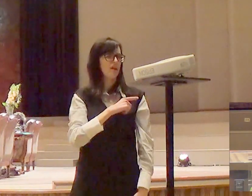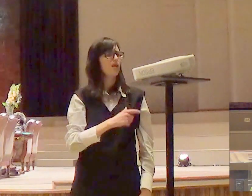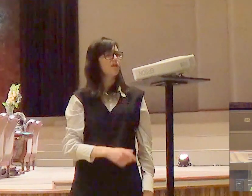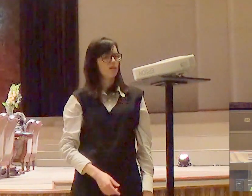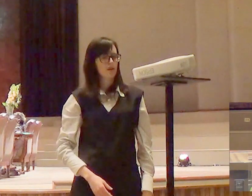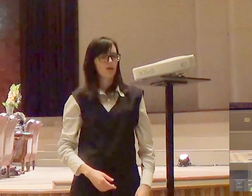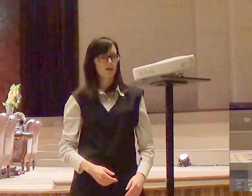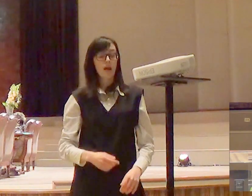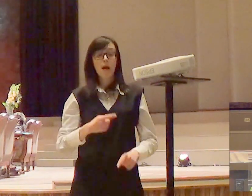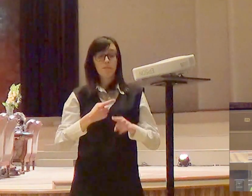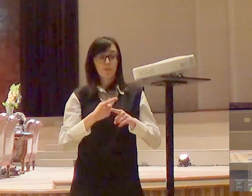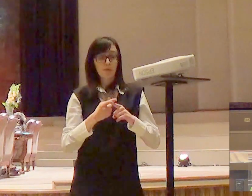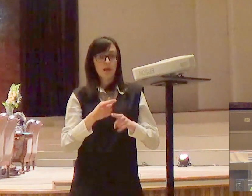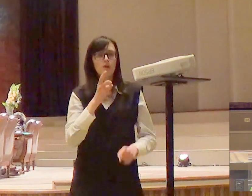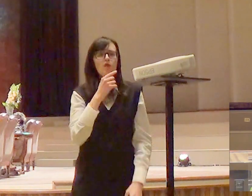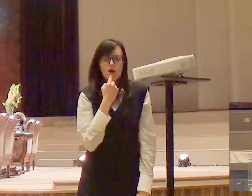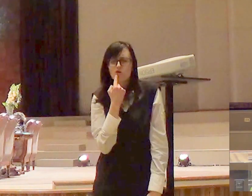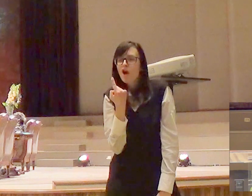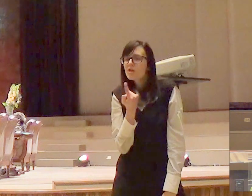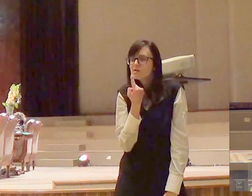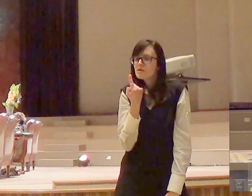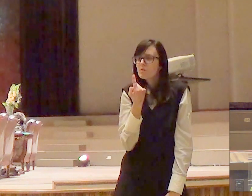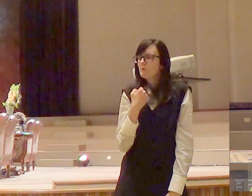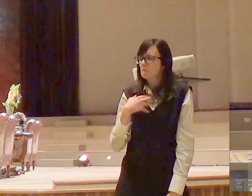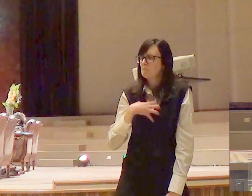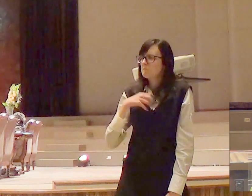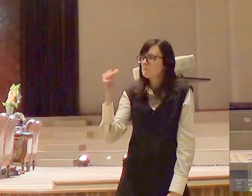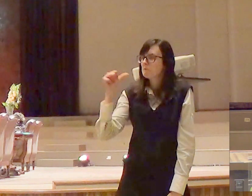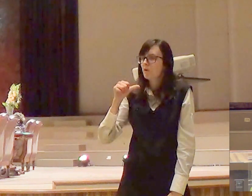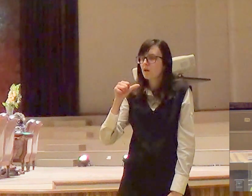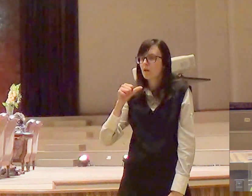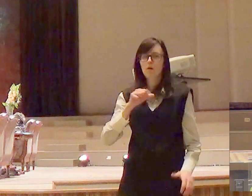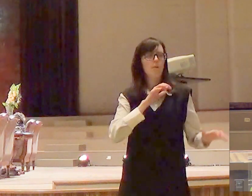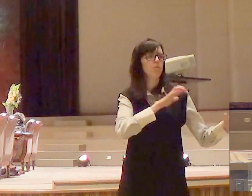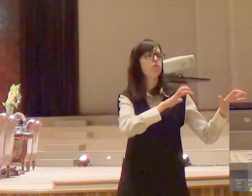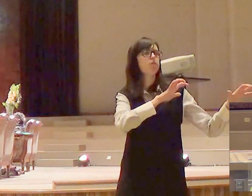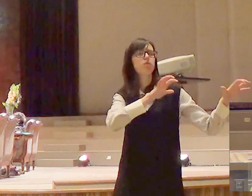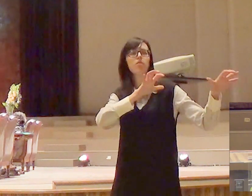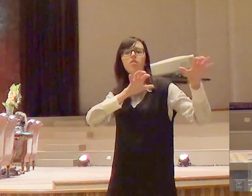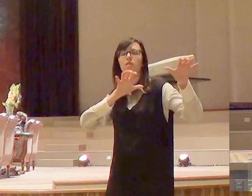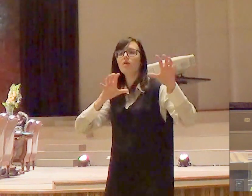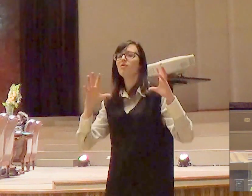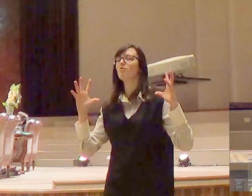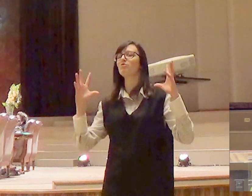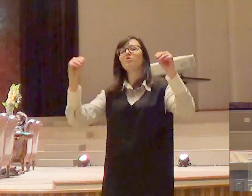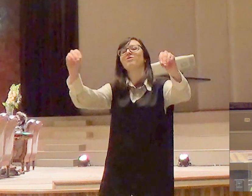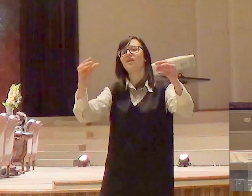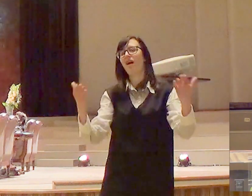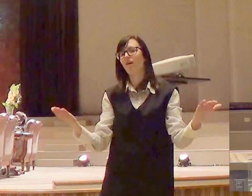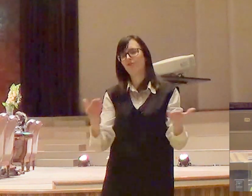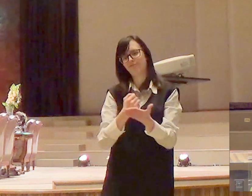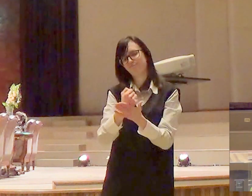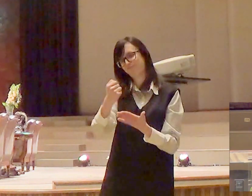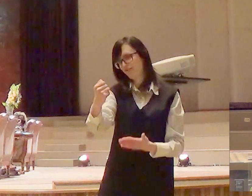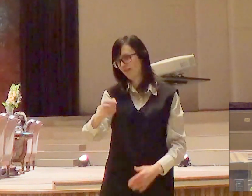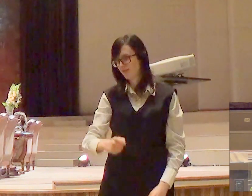era um sentimento de mal-estar virou uma bandeira, uma ideologia. e essa bandeira e essa